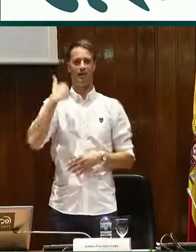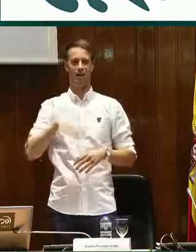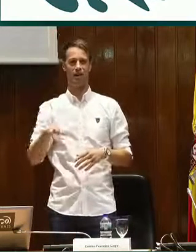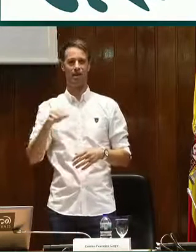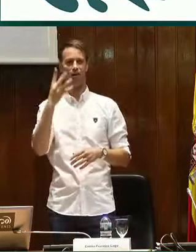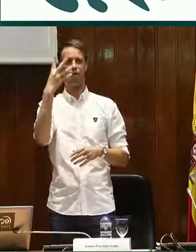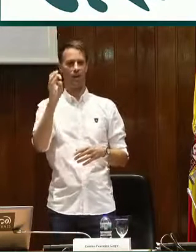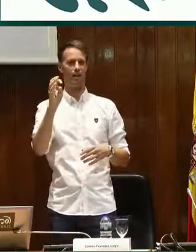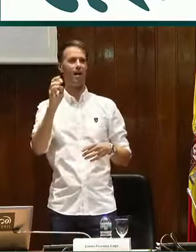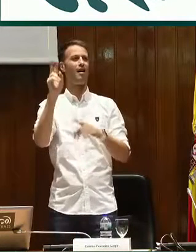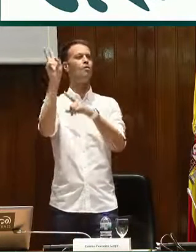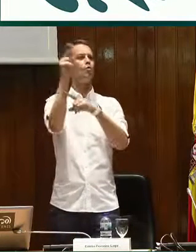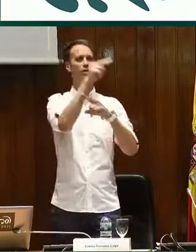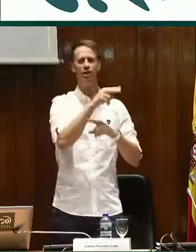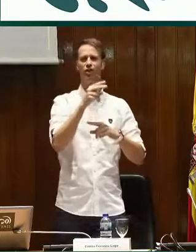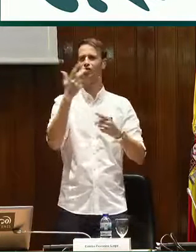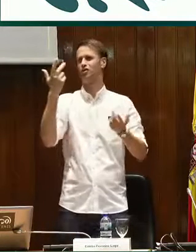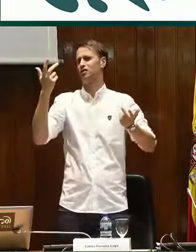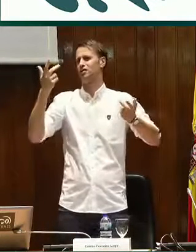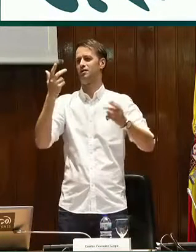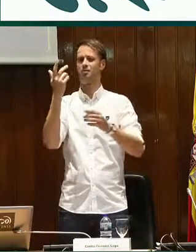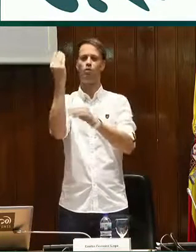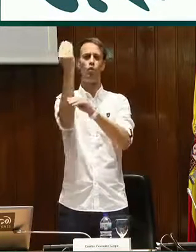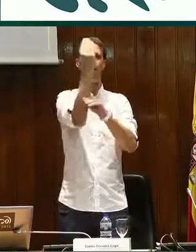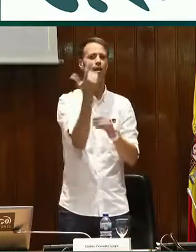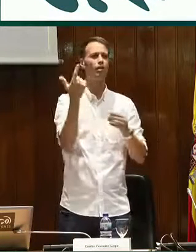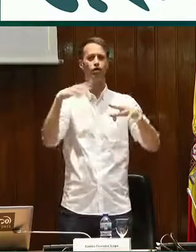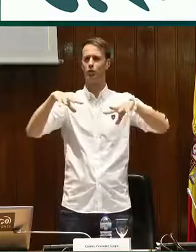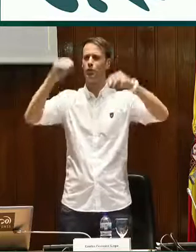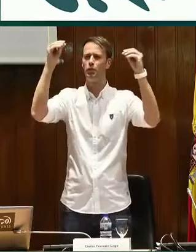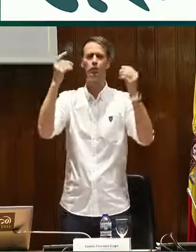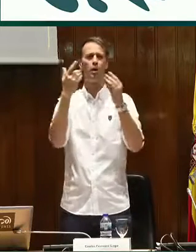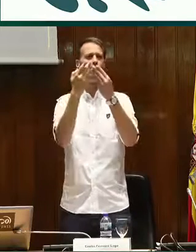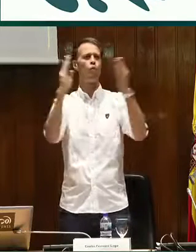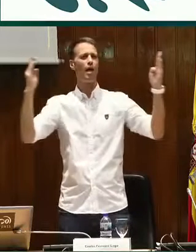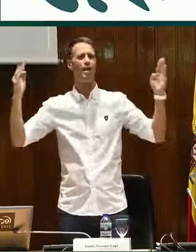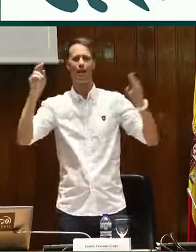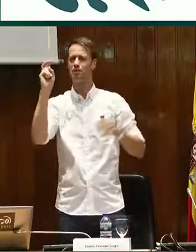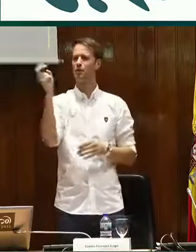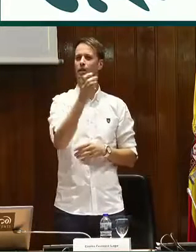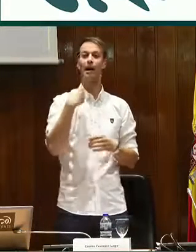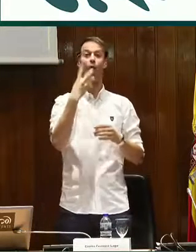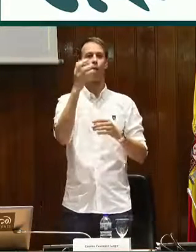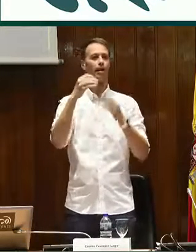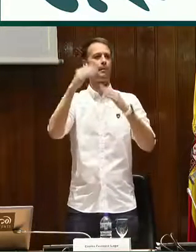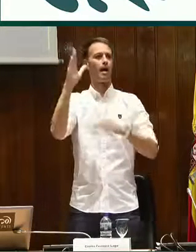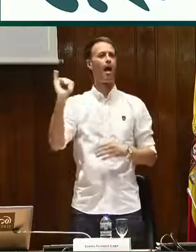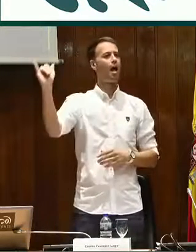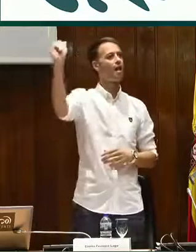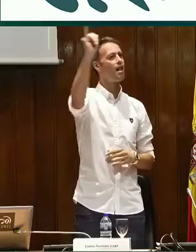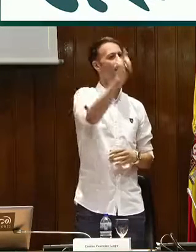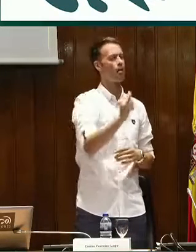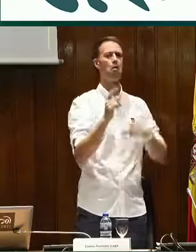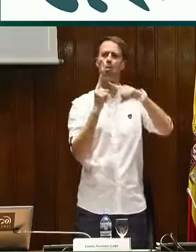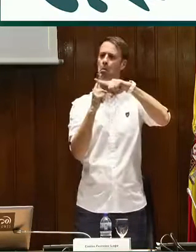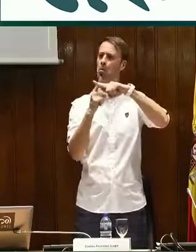No, pues son más de 40. Ya llevamos 40. 40 signoguías de museos, como decía, monumentos, catedrales, exposiciones,